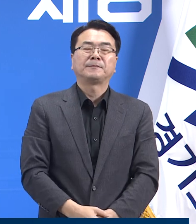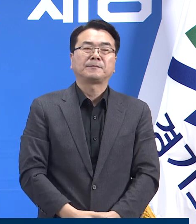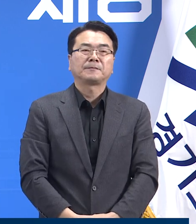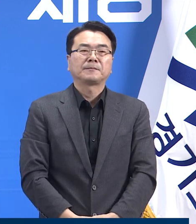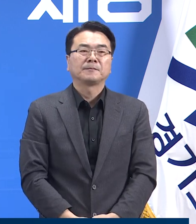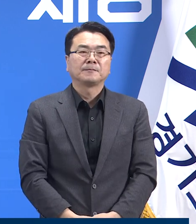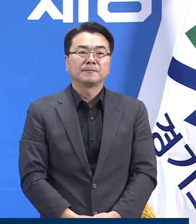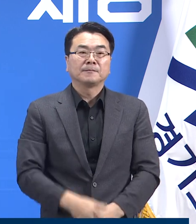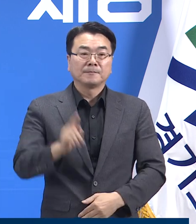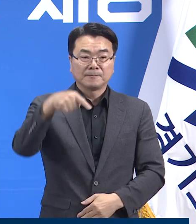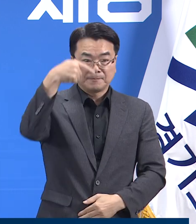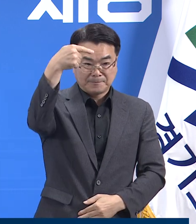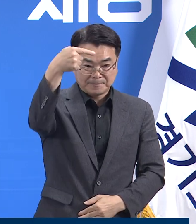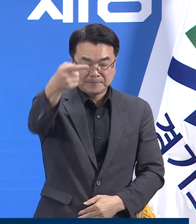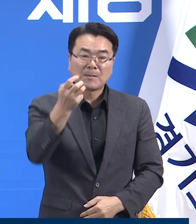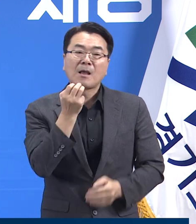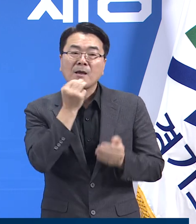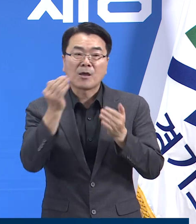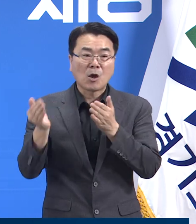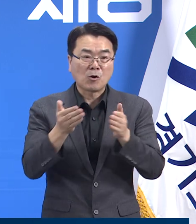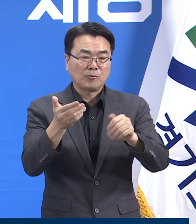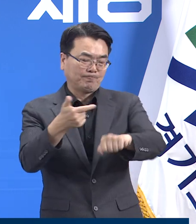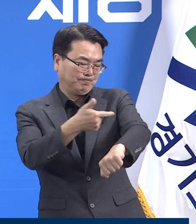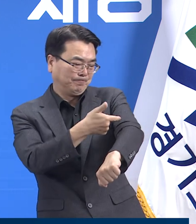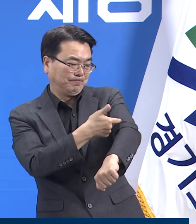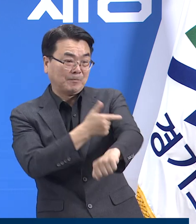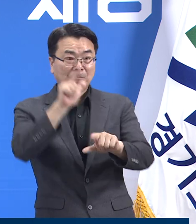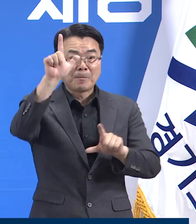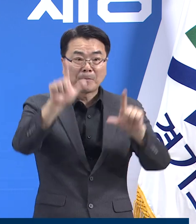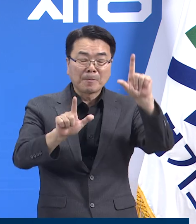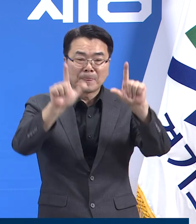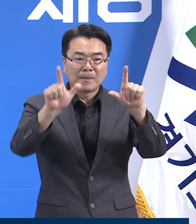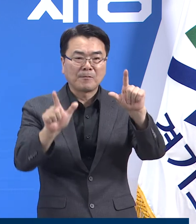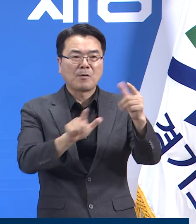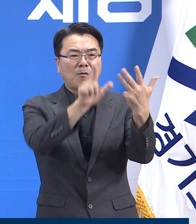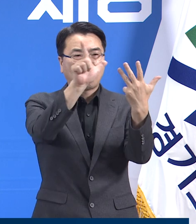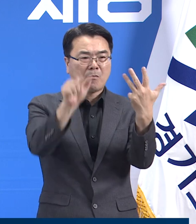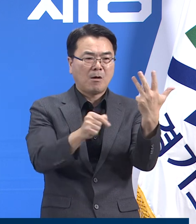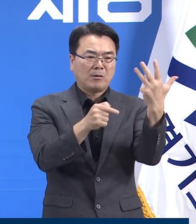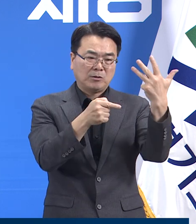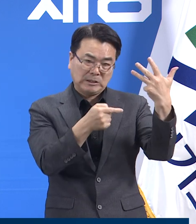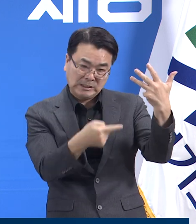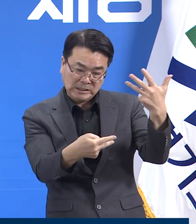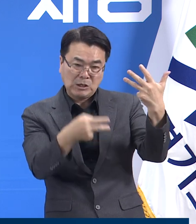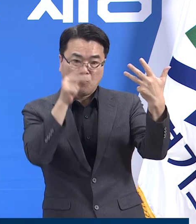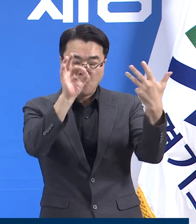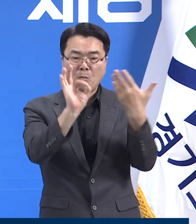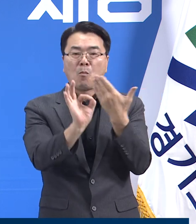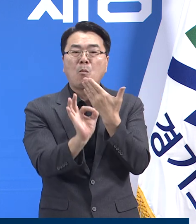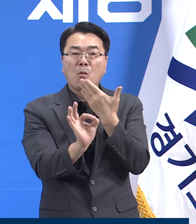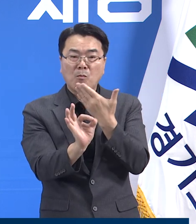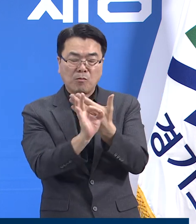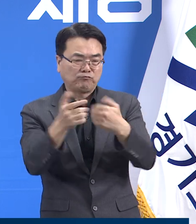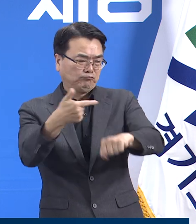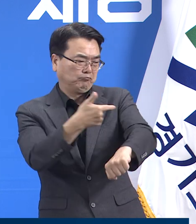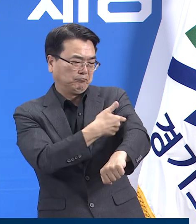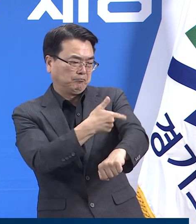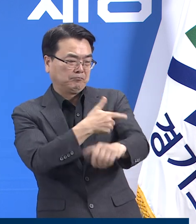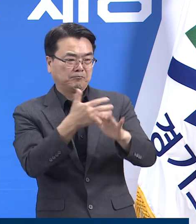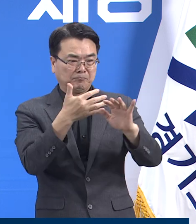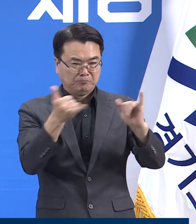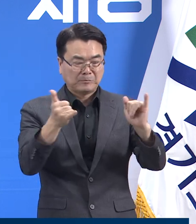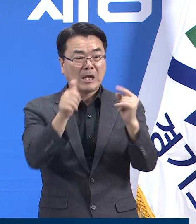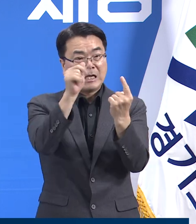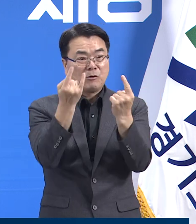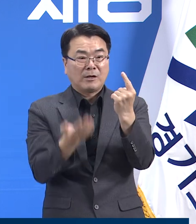다음은 경기도 코로나19 예방접종 현황입니다. 8월 2일 18시 기준 도내에서 코로나19 예방접종을 1회